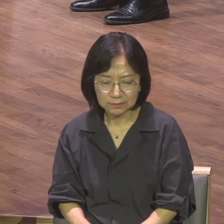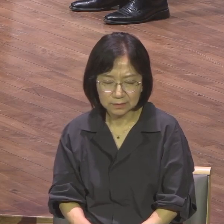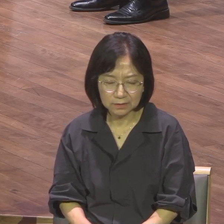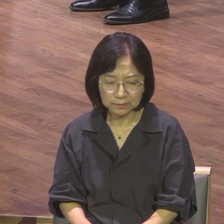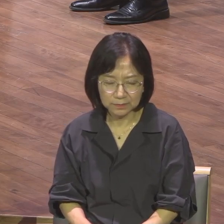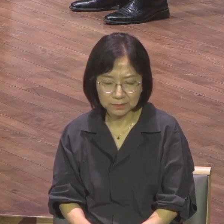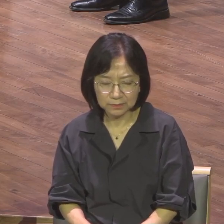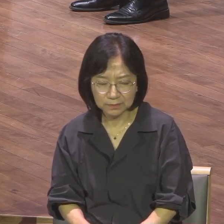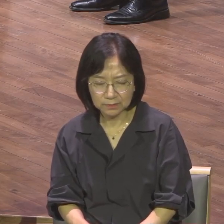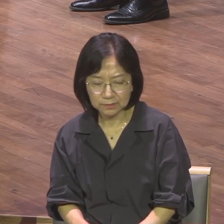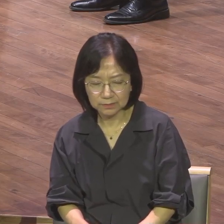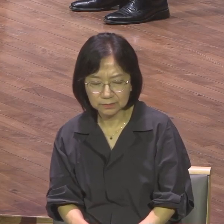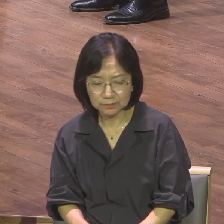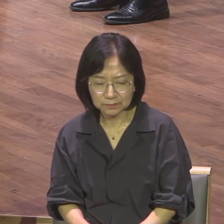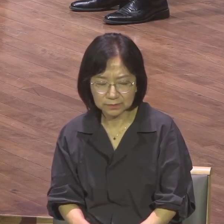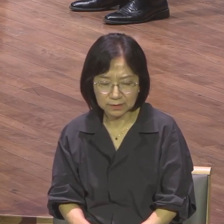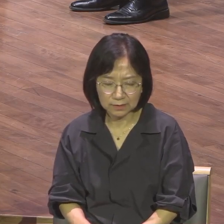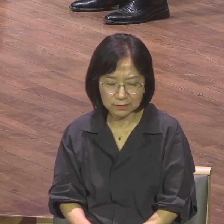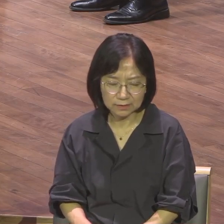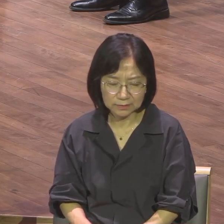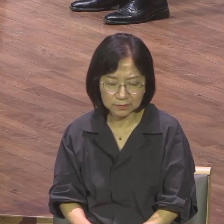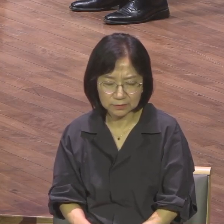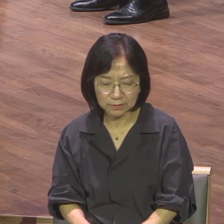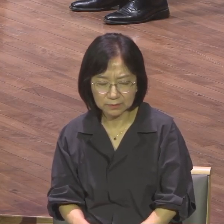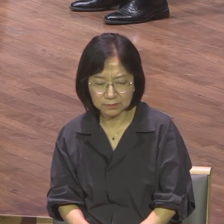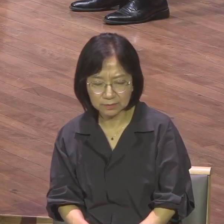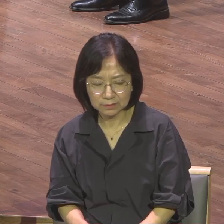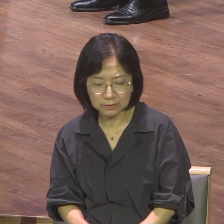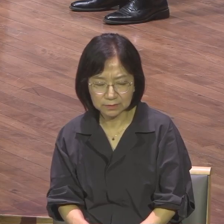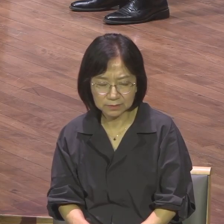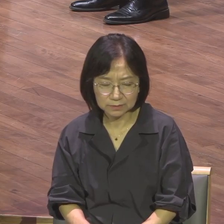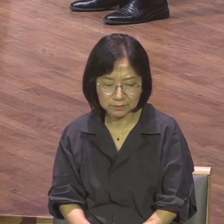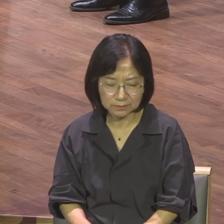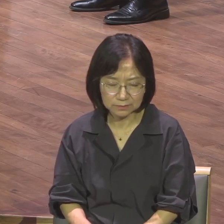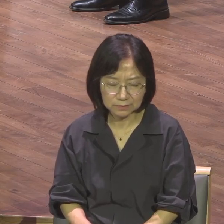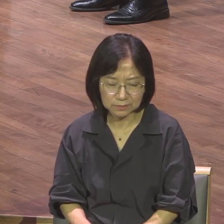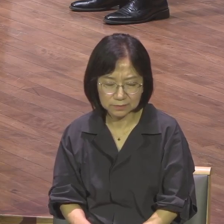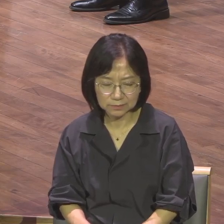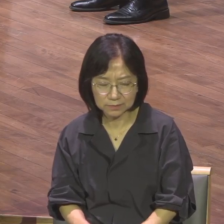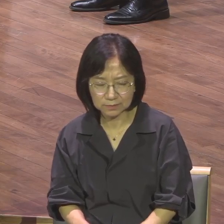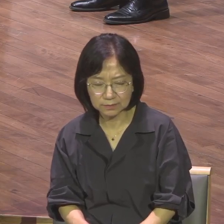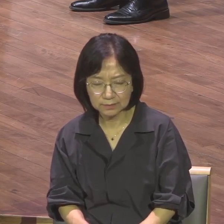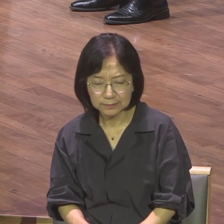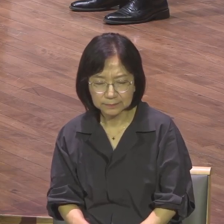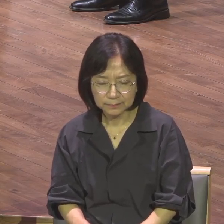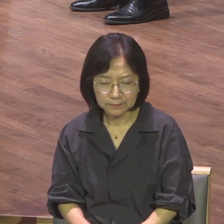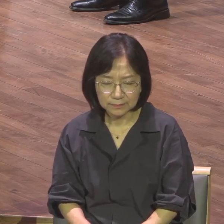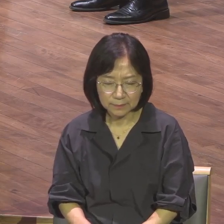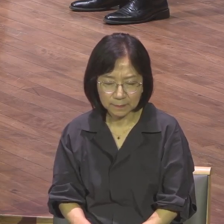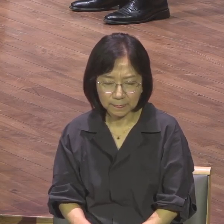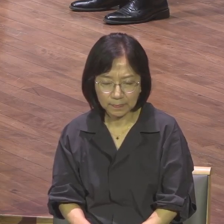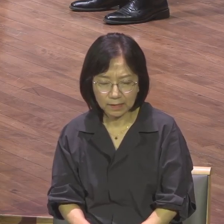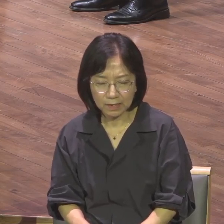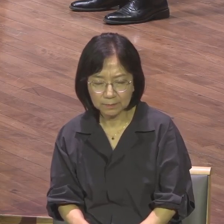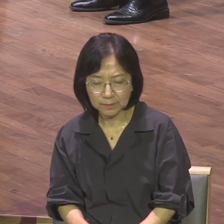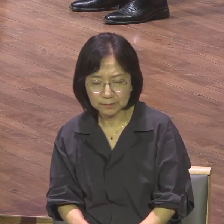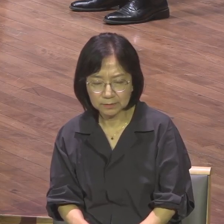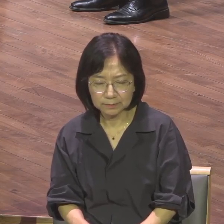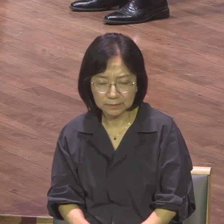일평생 잊을 수 없는 원약이 각인되고 풀리되고 내 평생의 시비디아티를 굳게 붙잡는 나의 로마를 확인하고 나의